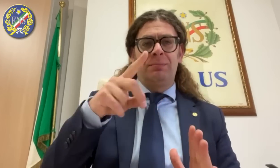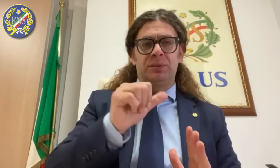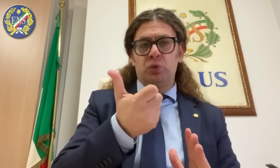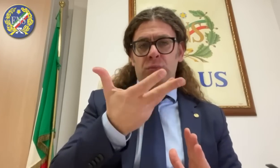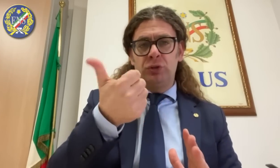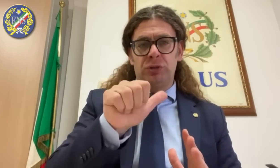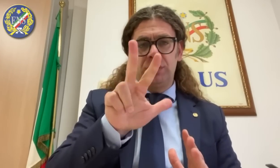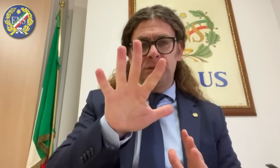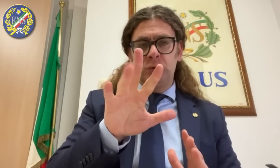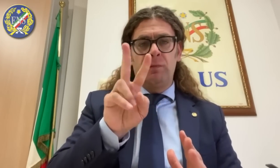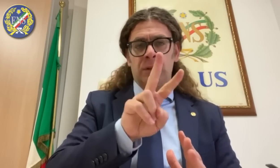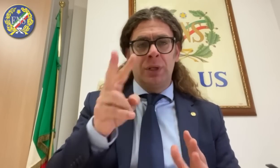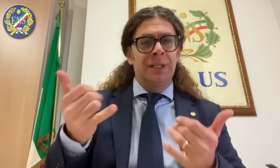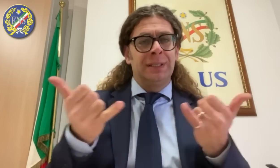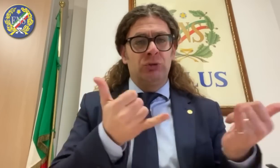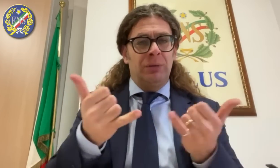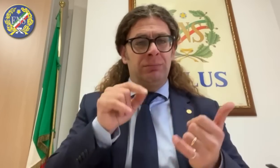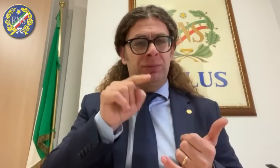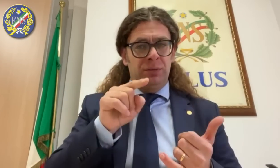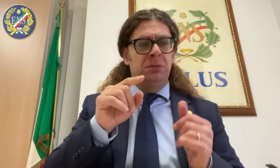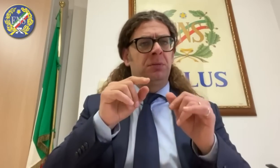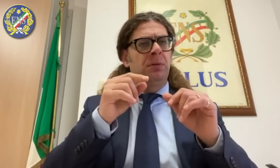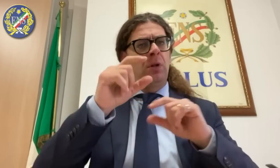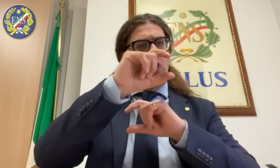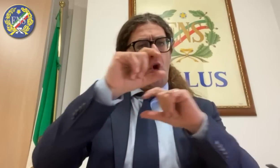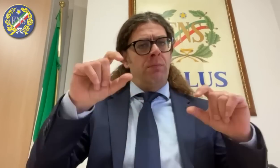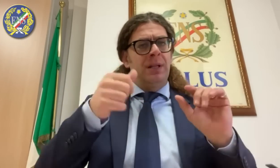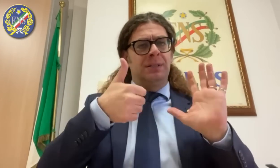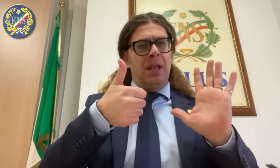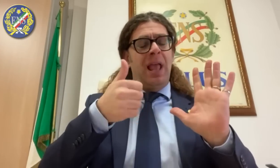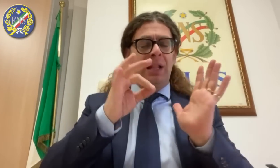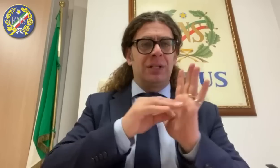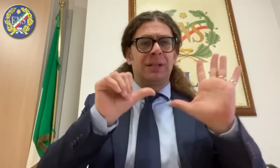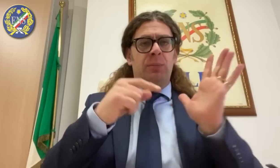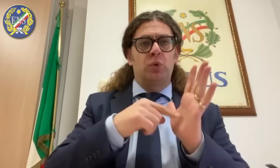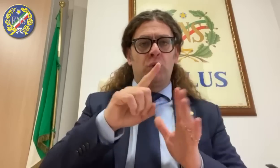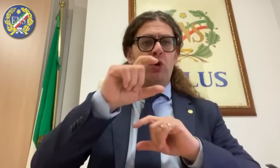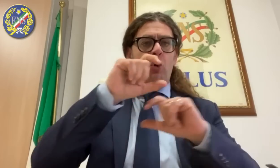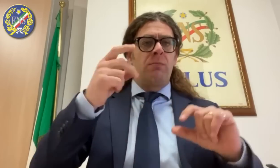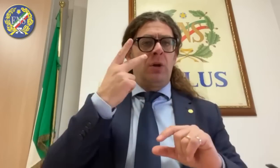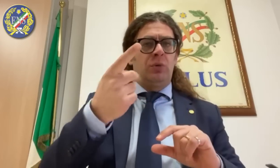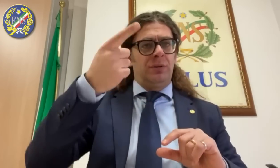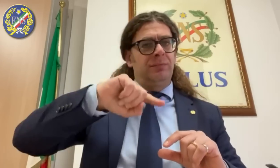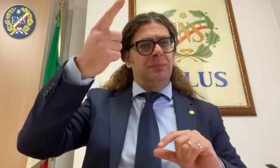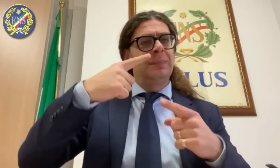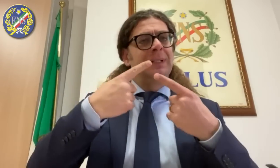delucidazioni relative alla circolare Inps numero 135 dello scorso 22